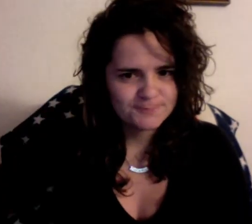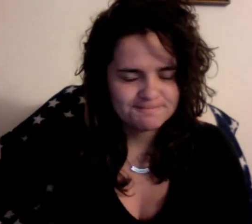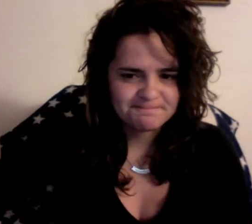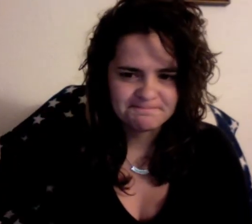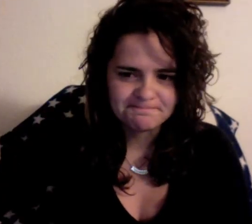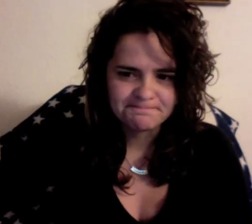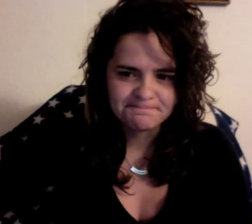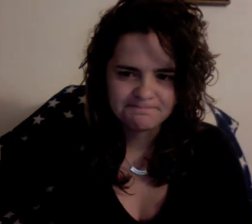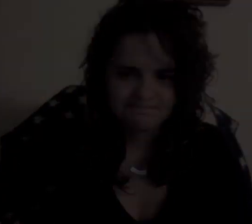Es lo típico que le...